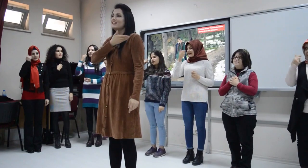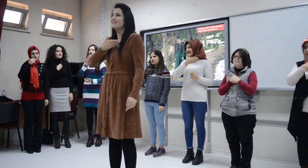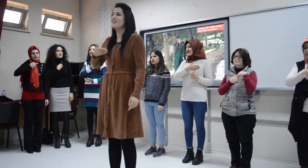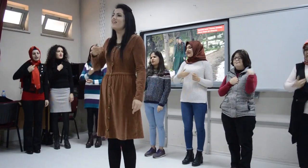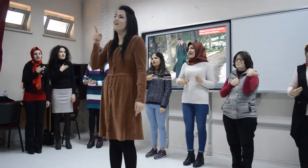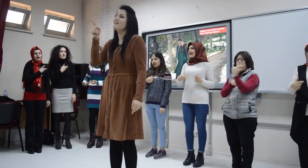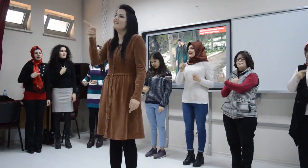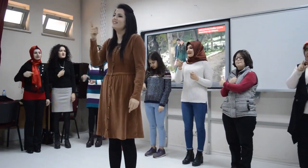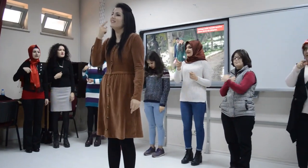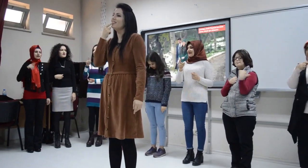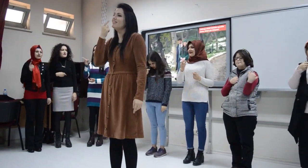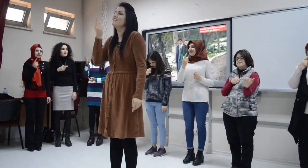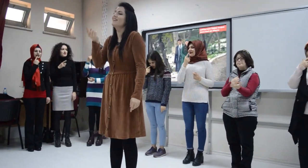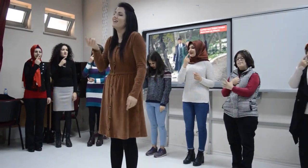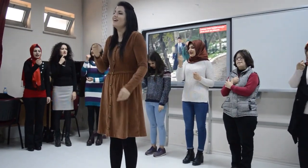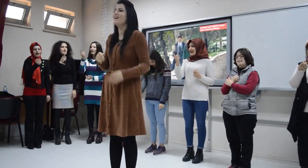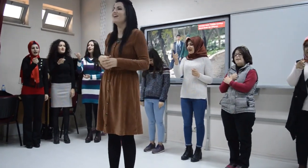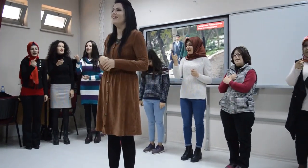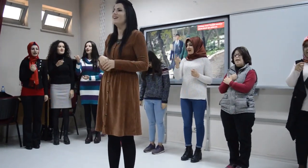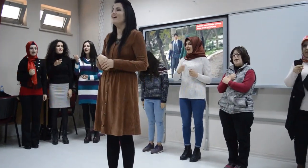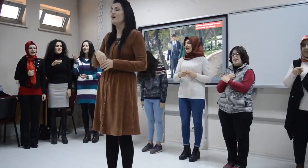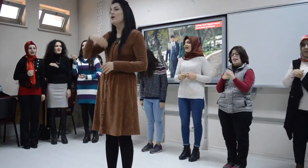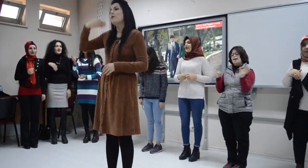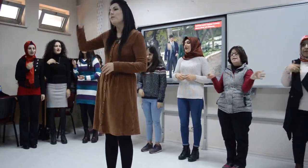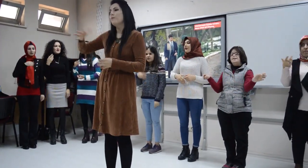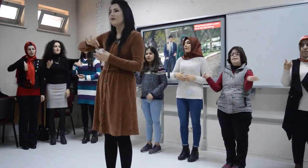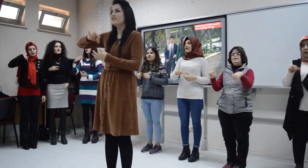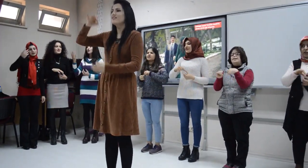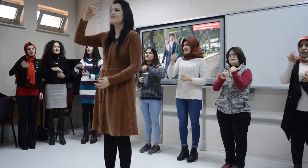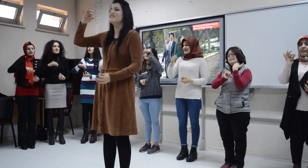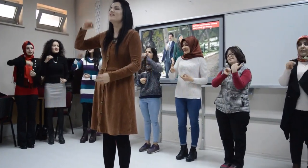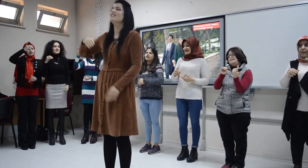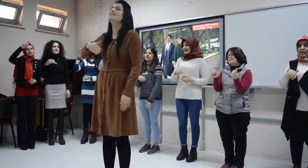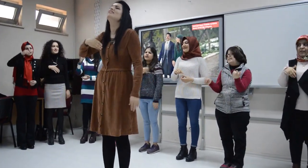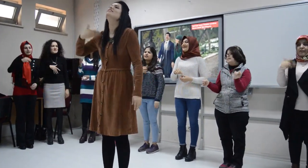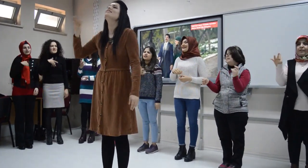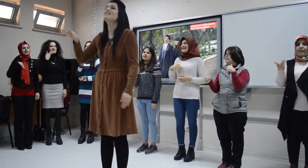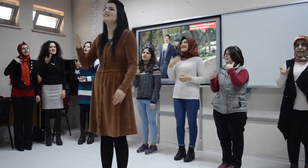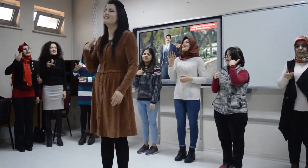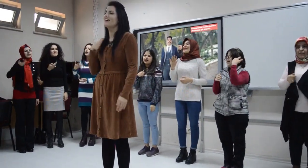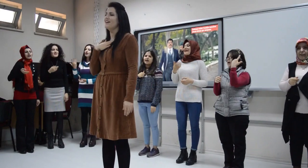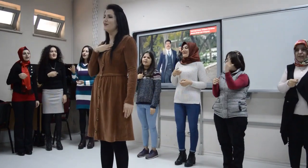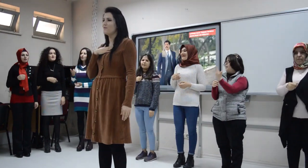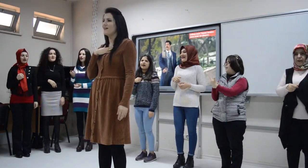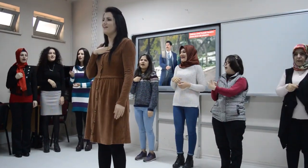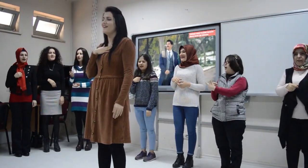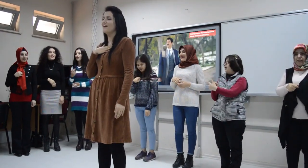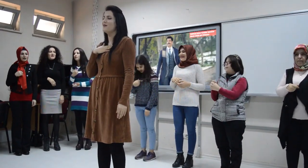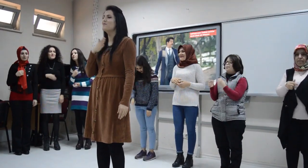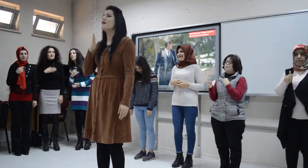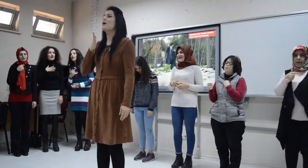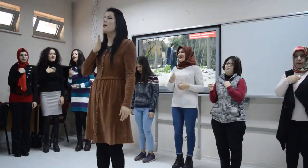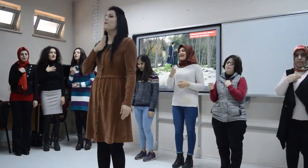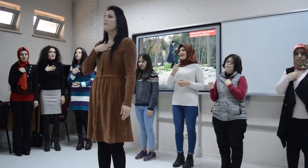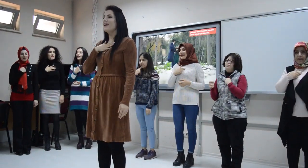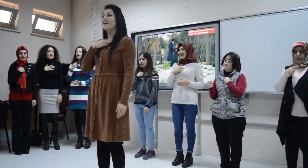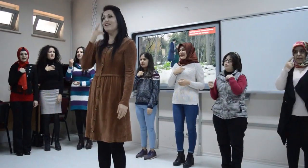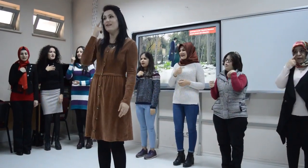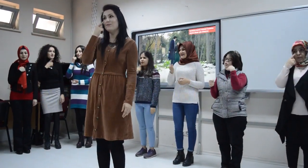güzelsin diye, başkasını istemem, benim